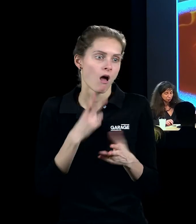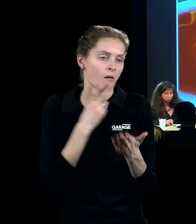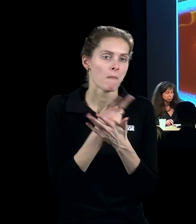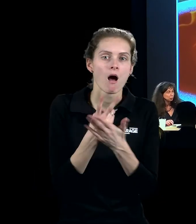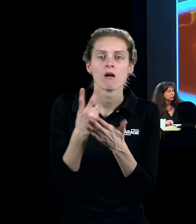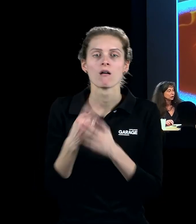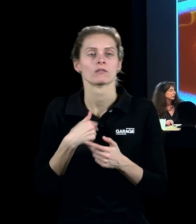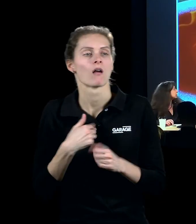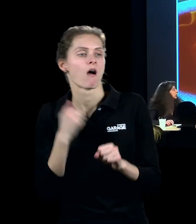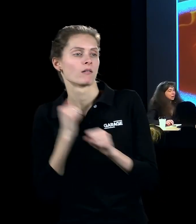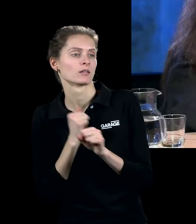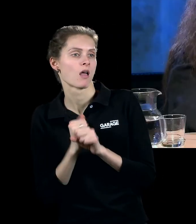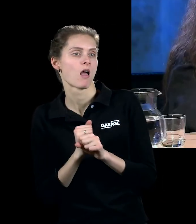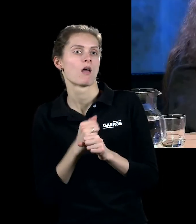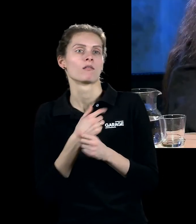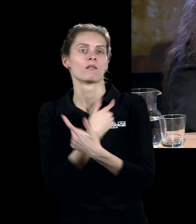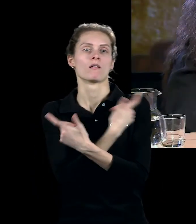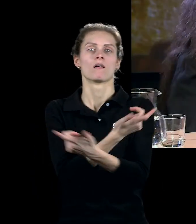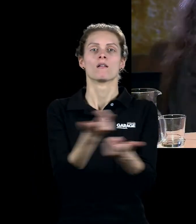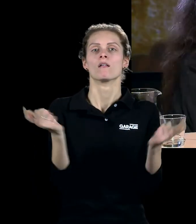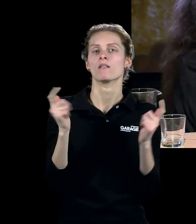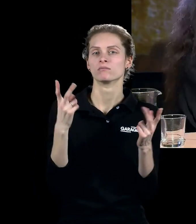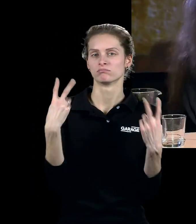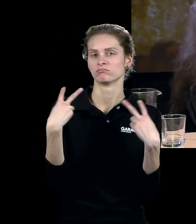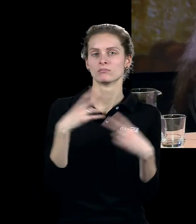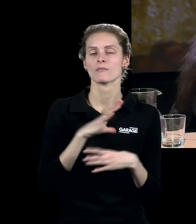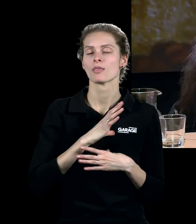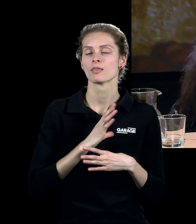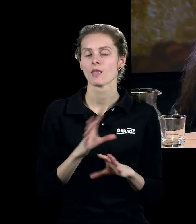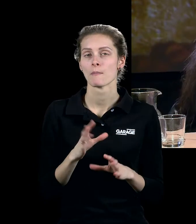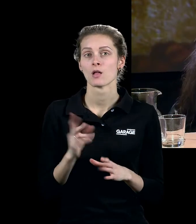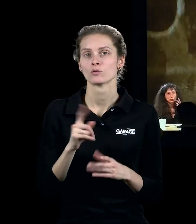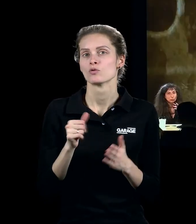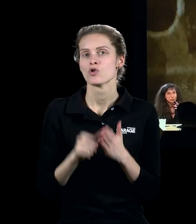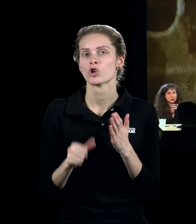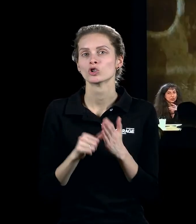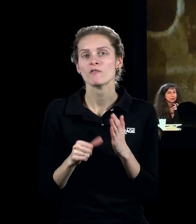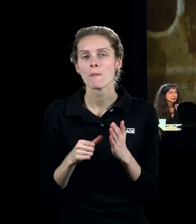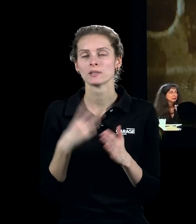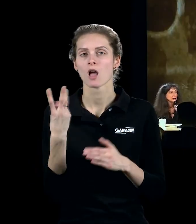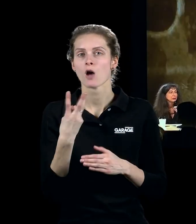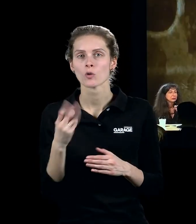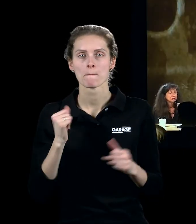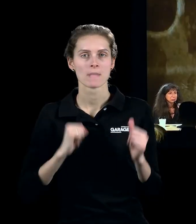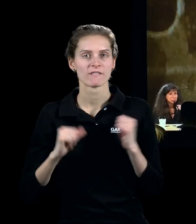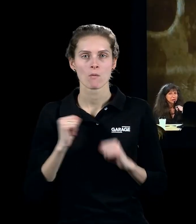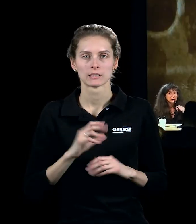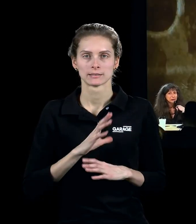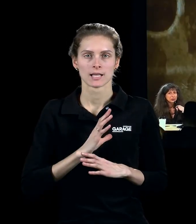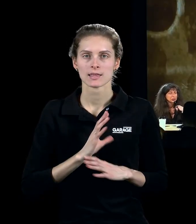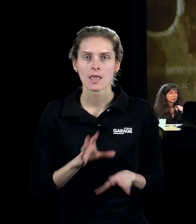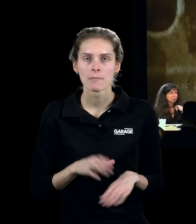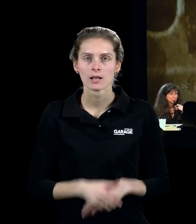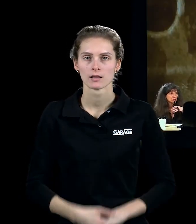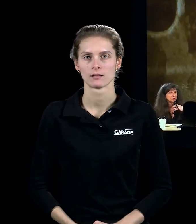публичный сеанс. Но при том, что живопись огнём как бы перформансом не становилась, Пина